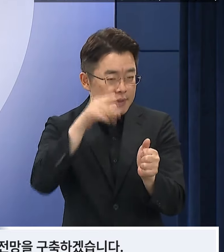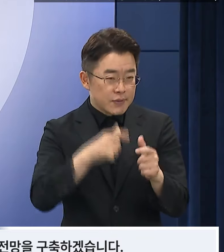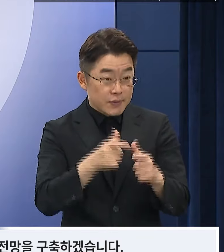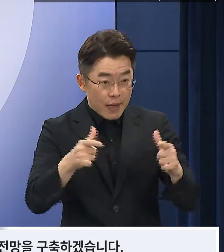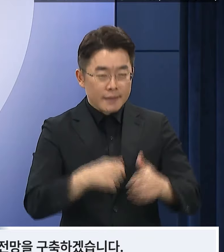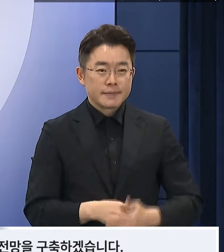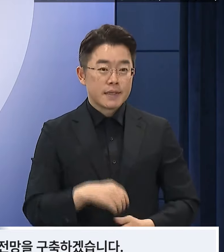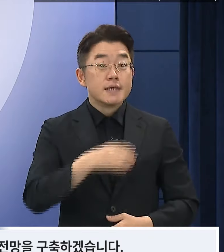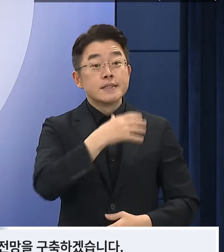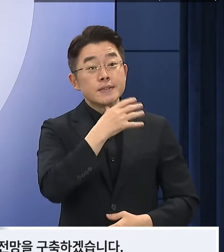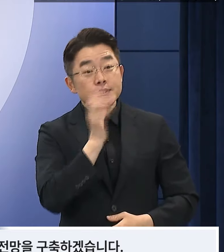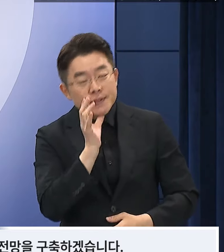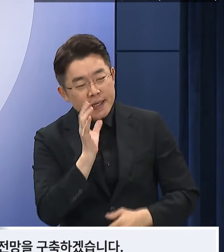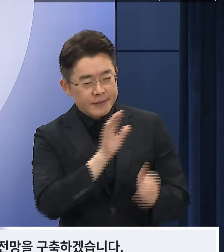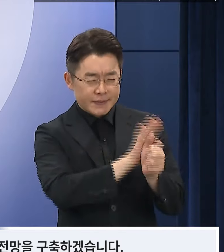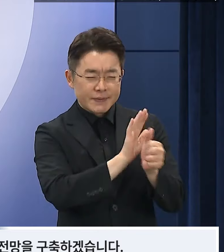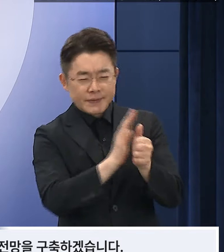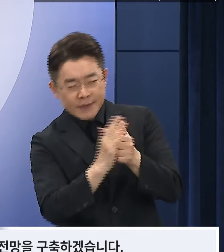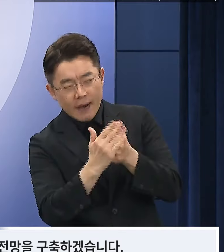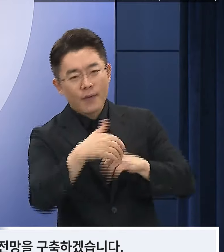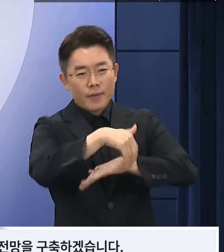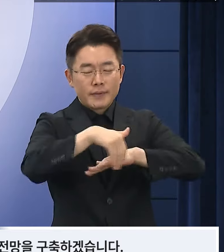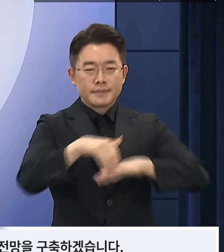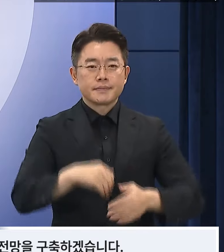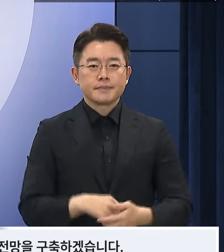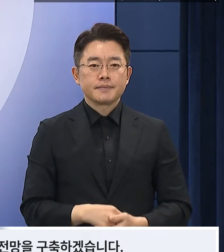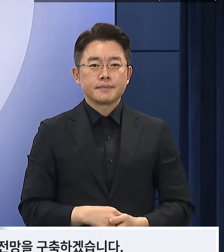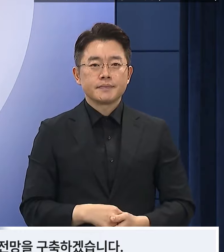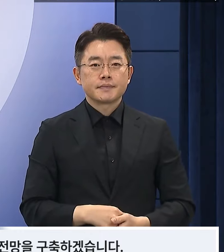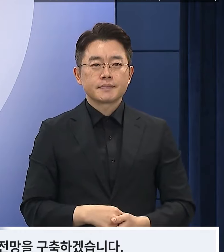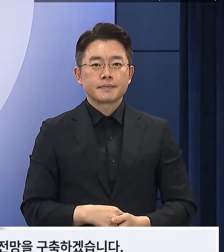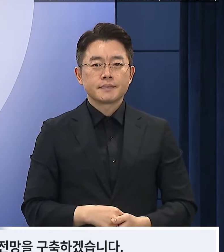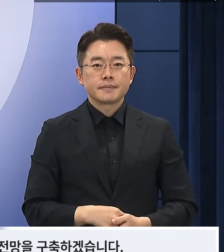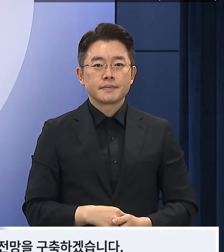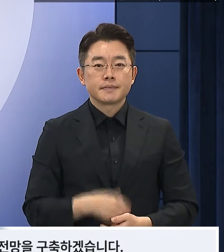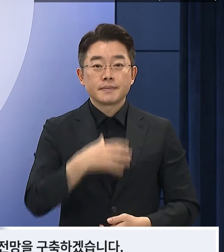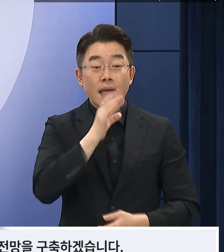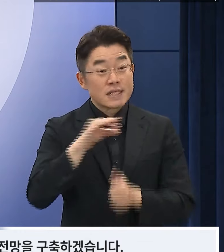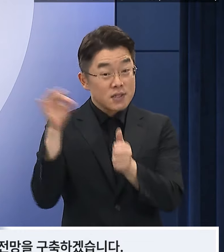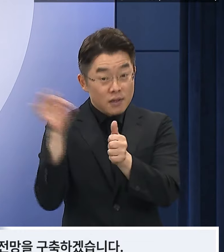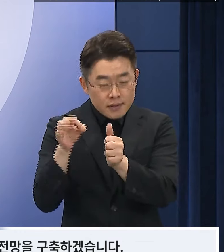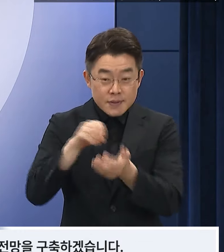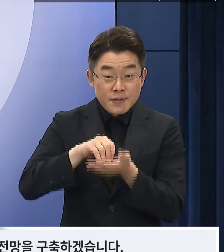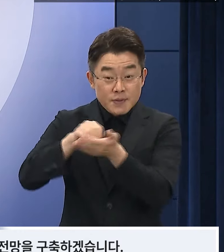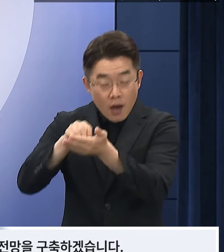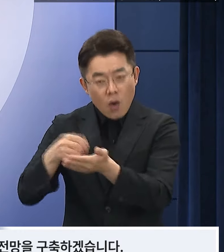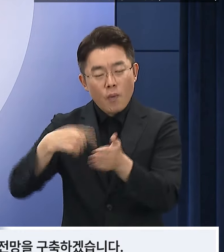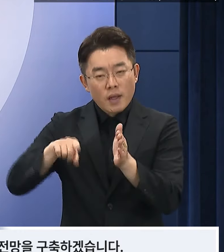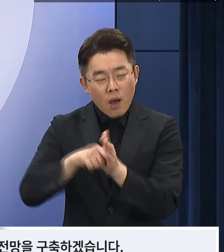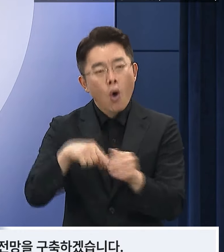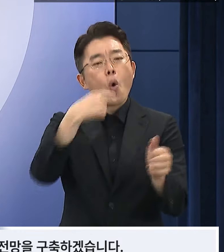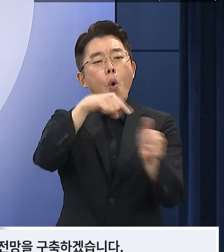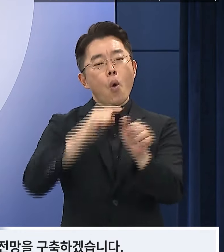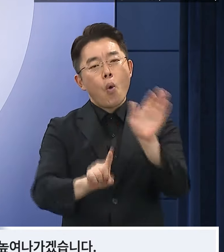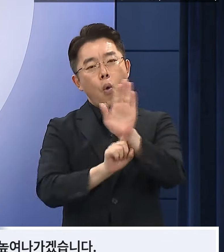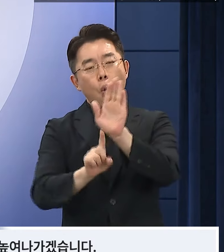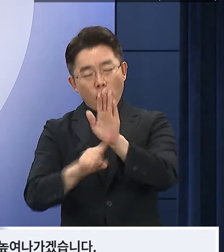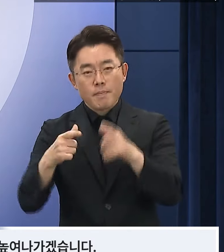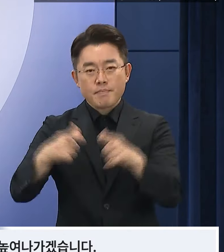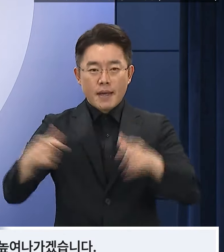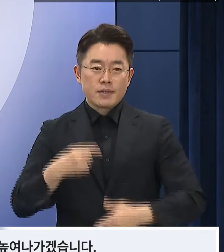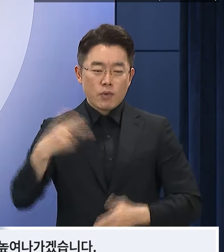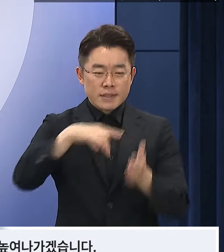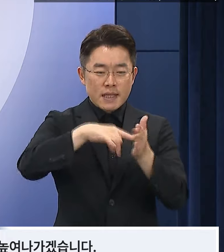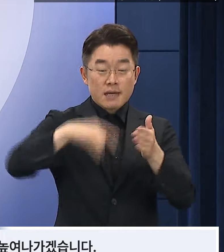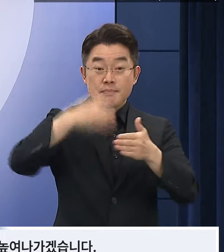촘촘한 노후안전망을 구축하겠습니다. 개인연금 가입 활성화를 위해 홍보 교육을 강화하고 세제